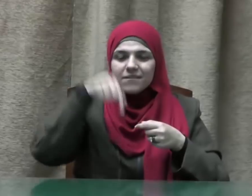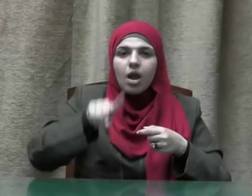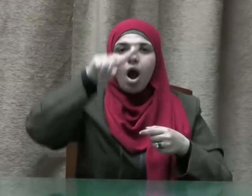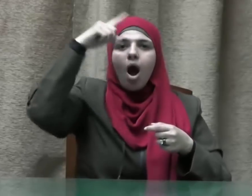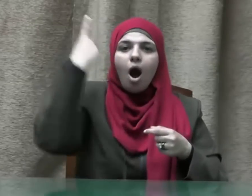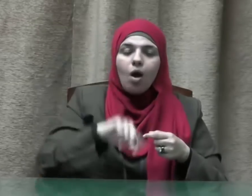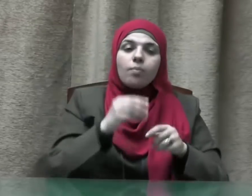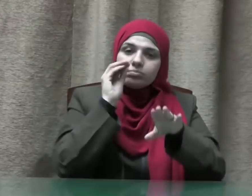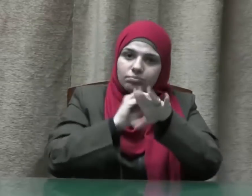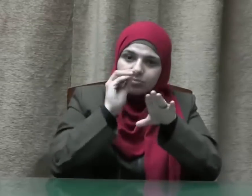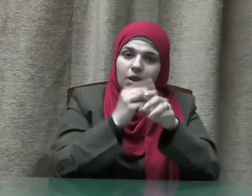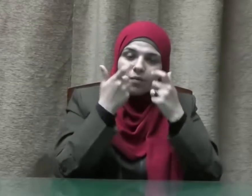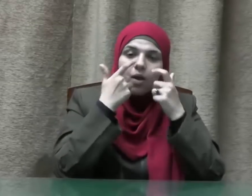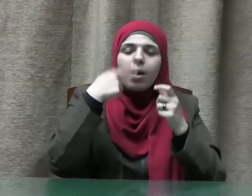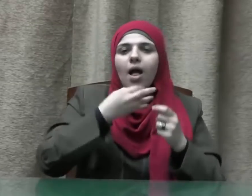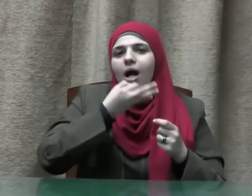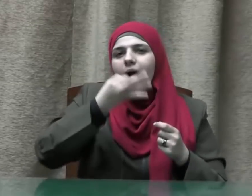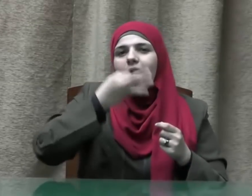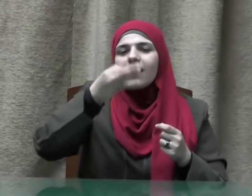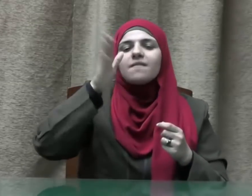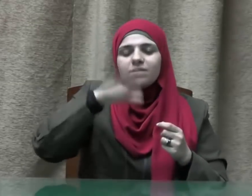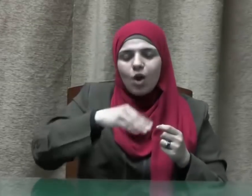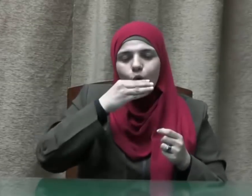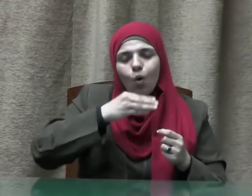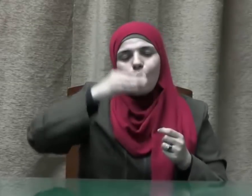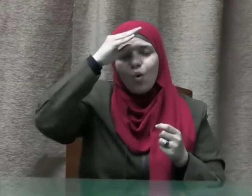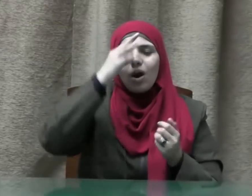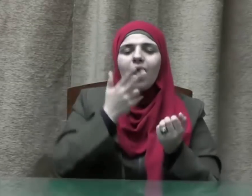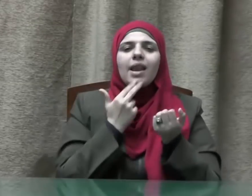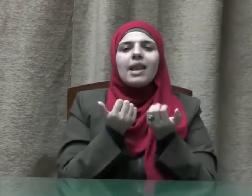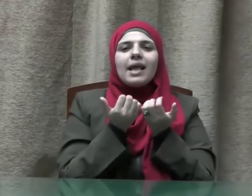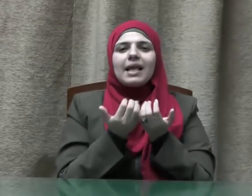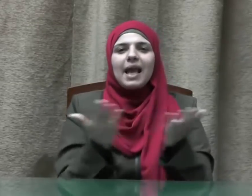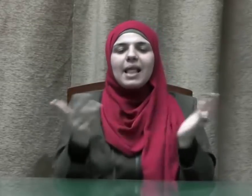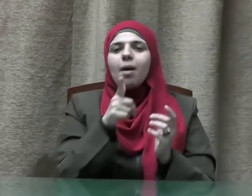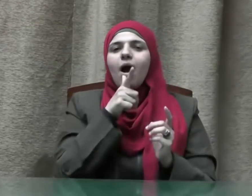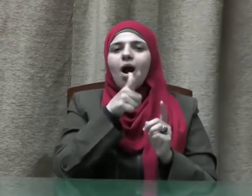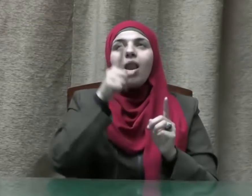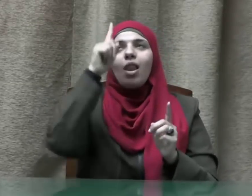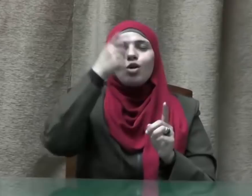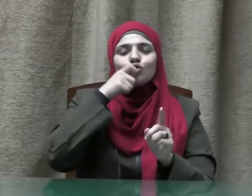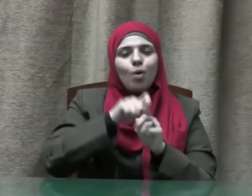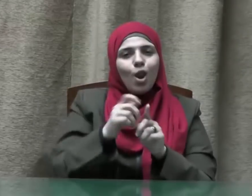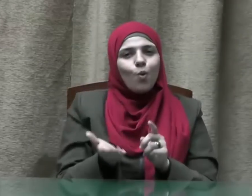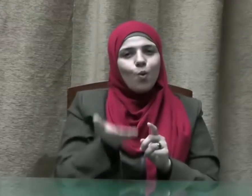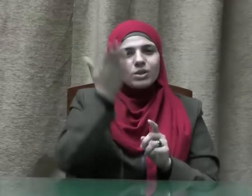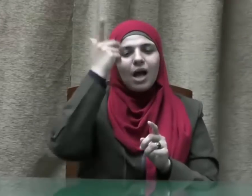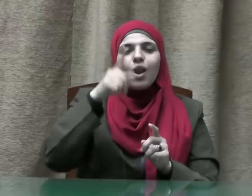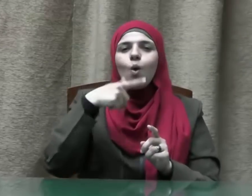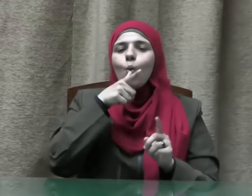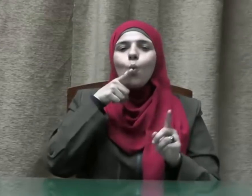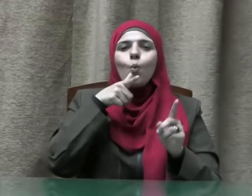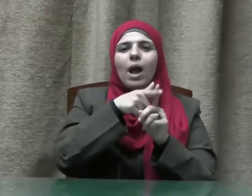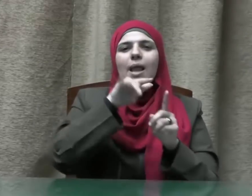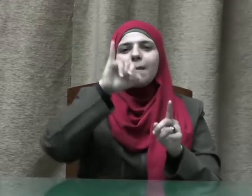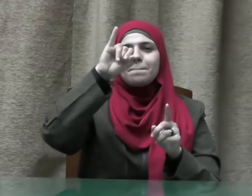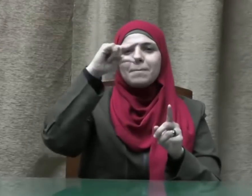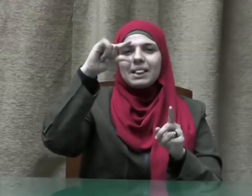كما حكى ذلك القرآن الكريم فقال تعالى وإلى مدين أخاهم شعيبا